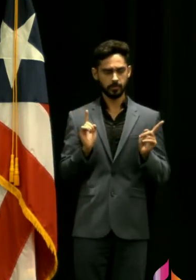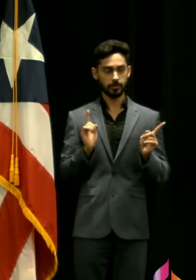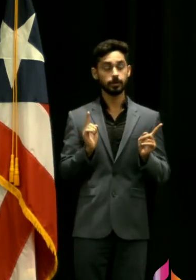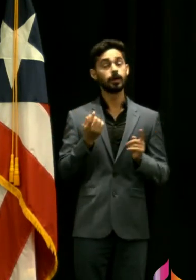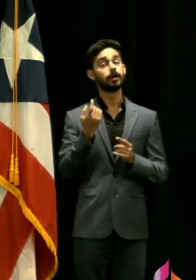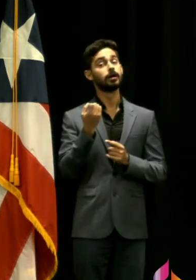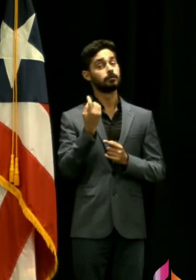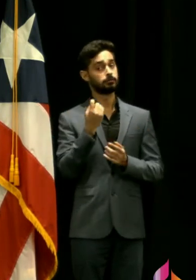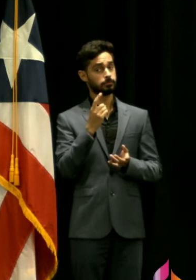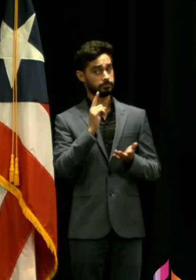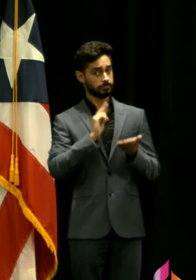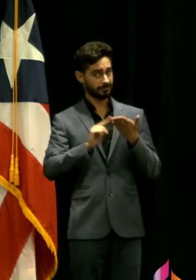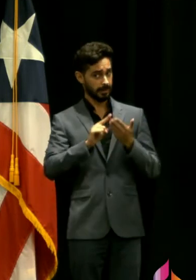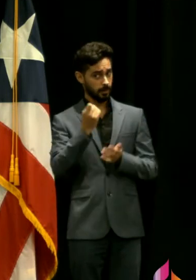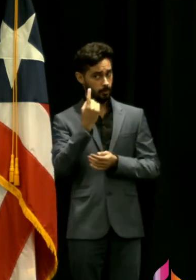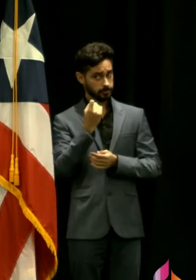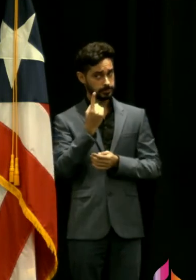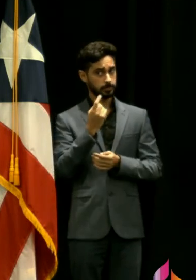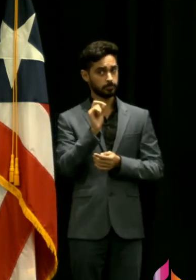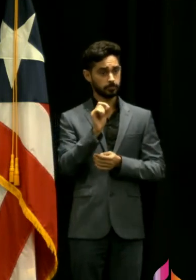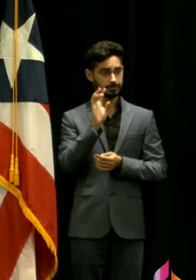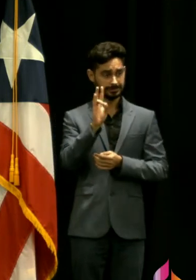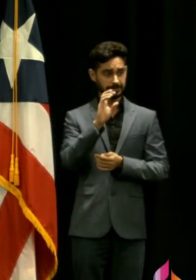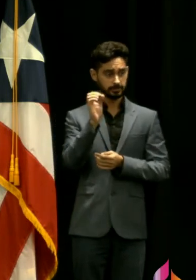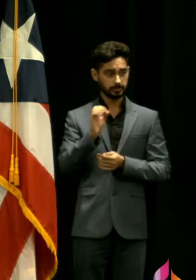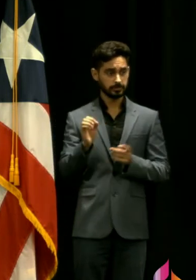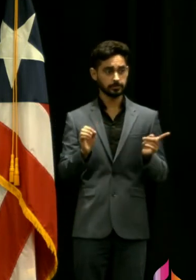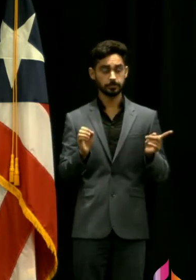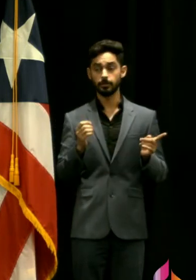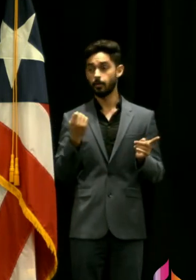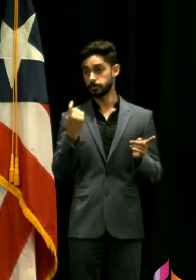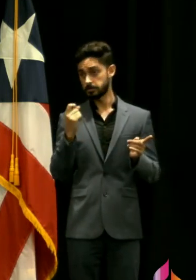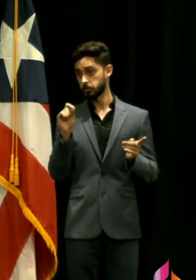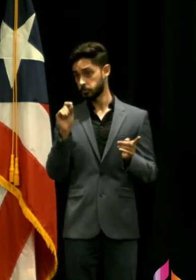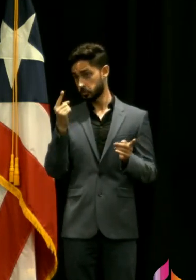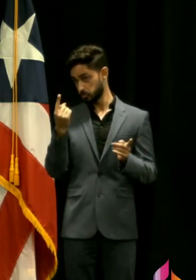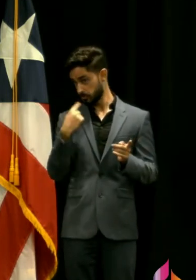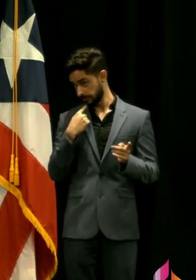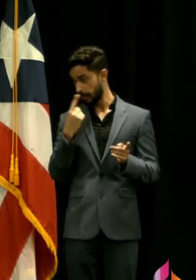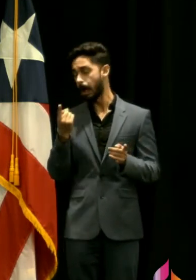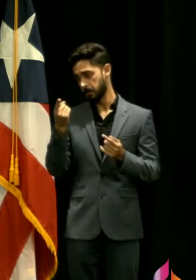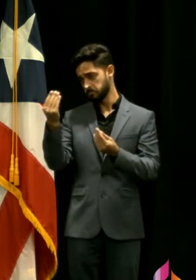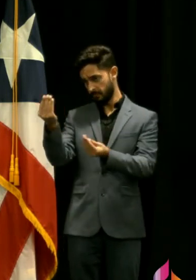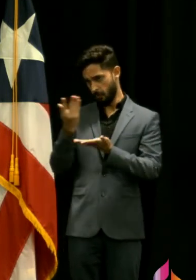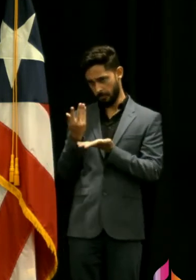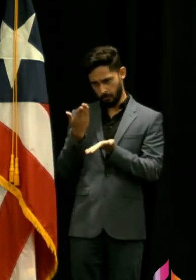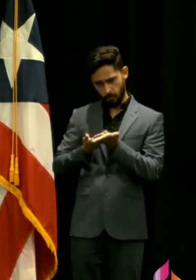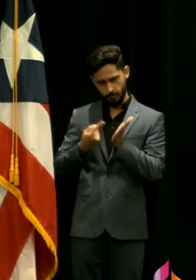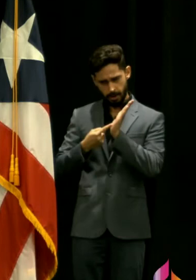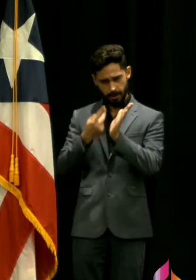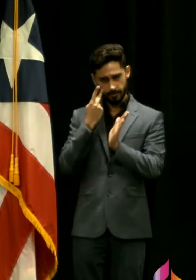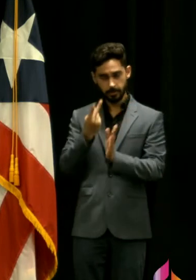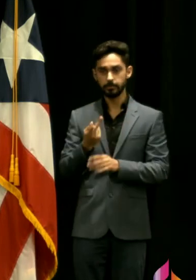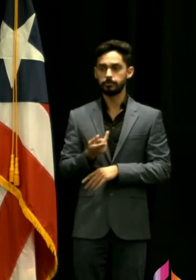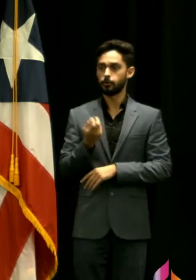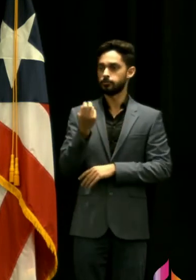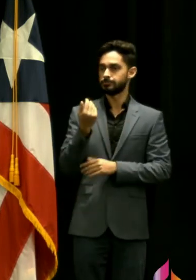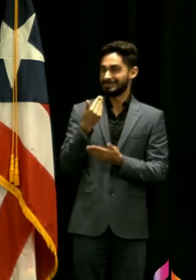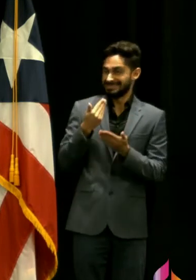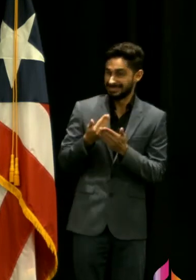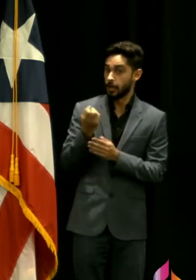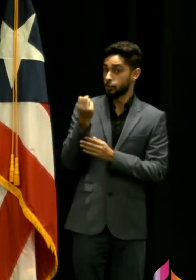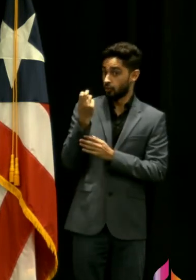11.7% podemos verificar esa actualización si me pueden proveer ese dato más adelante sin embargo aunque se ha mantenido en el 11% 11% es